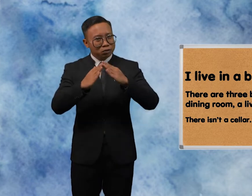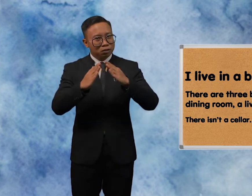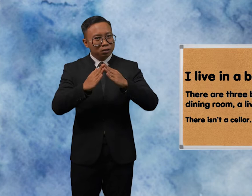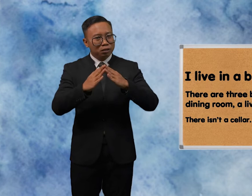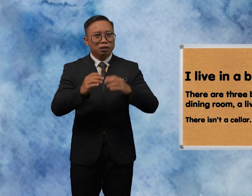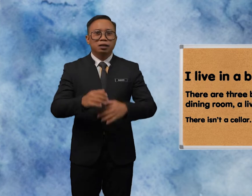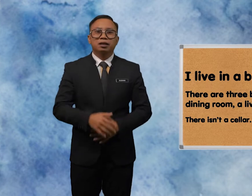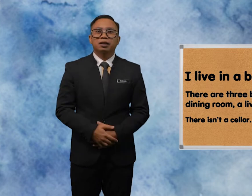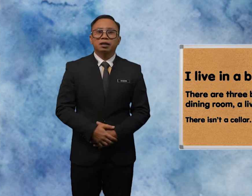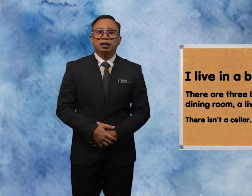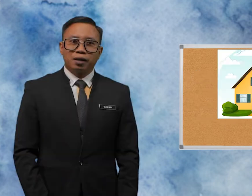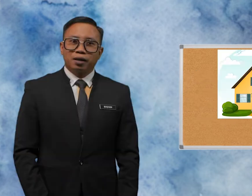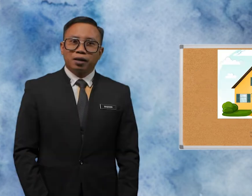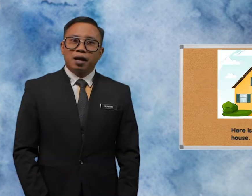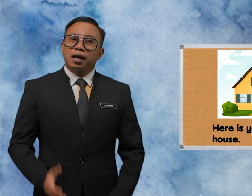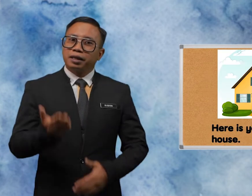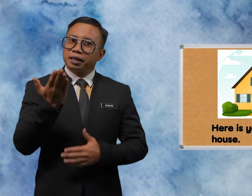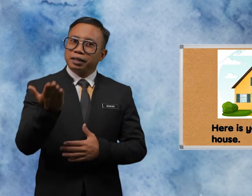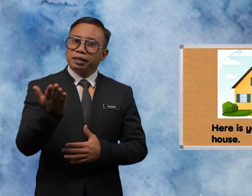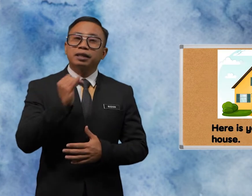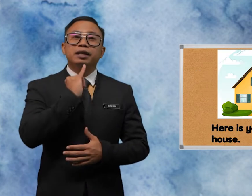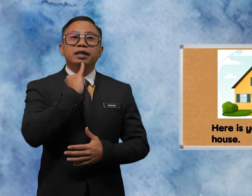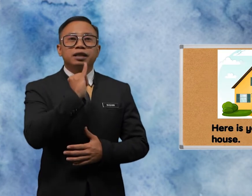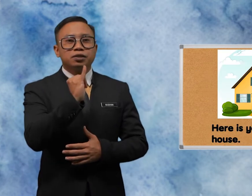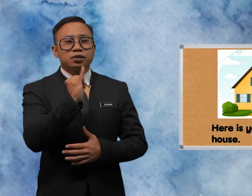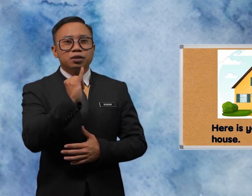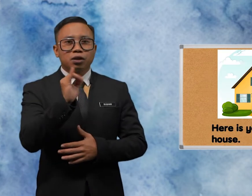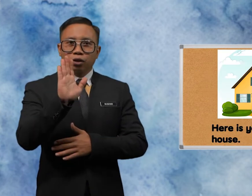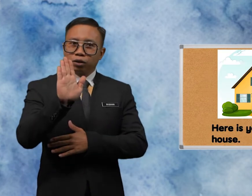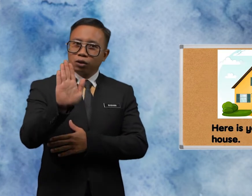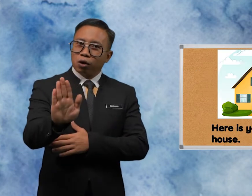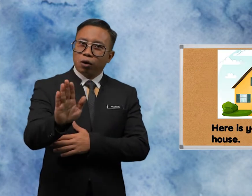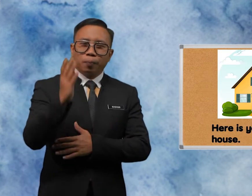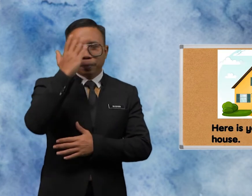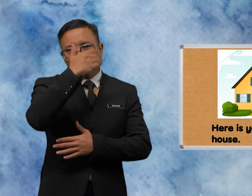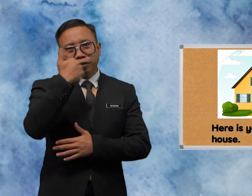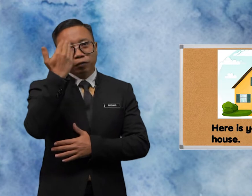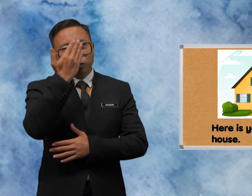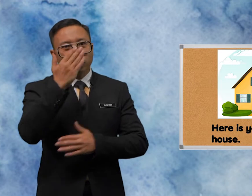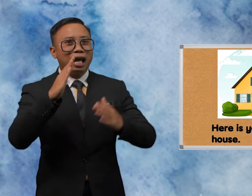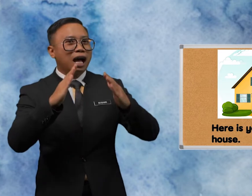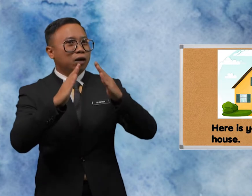Here Is Your Beautiful House